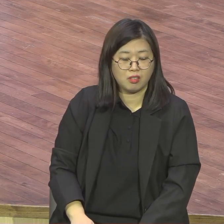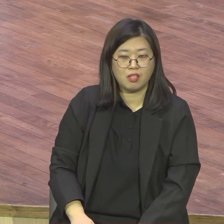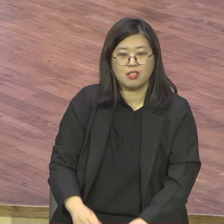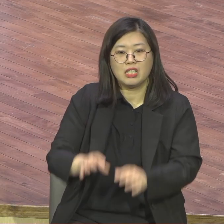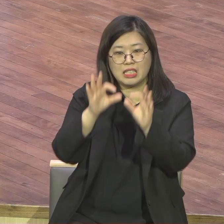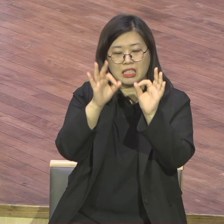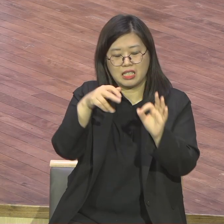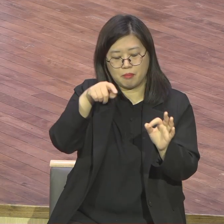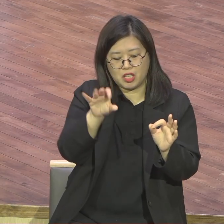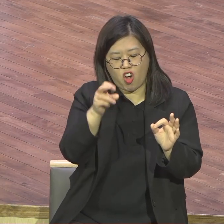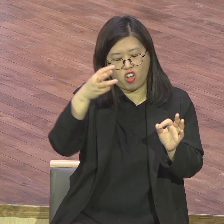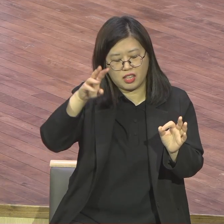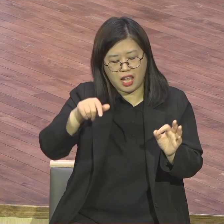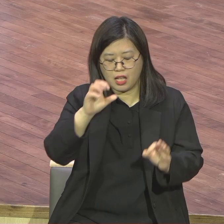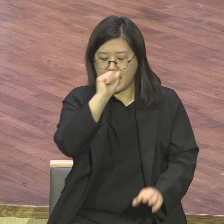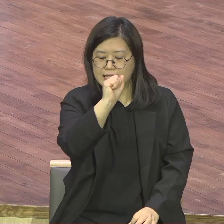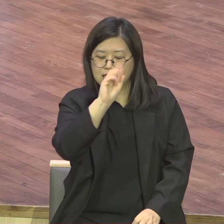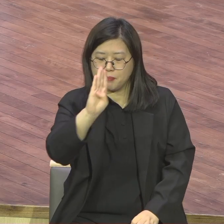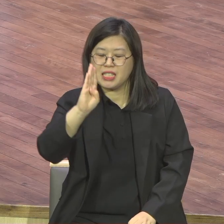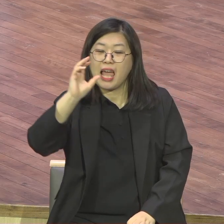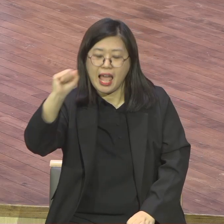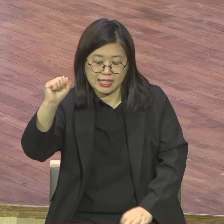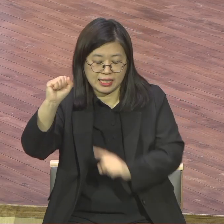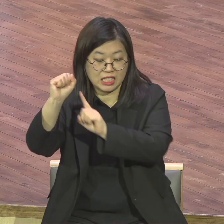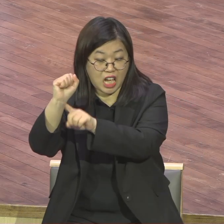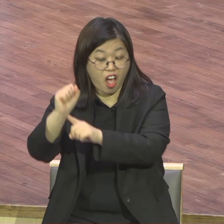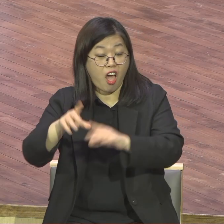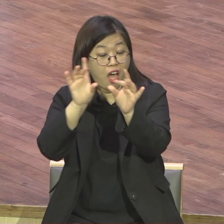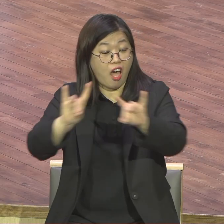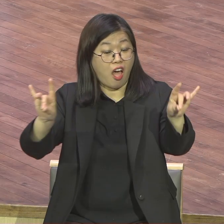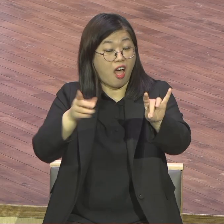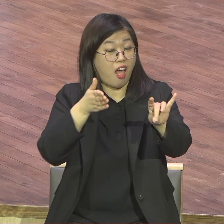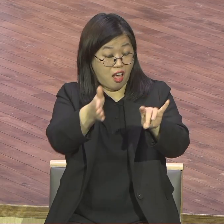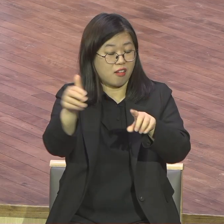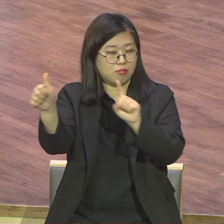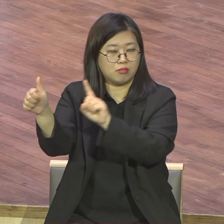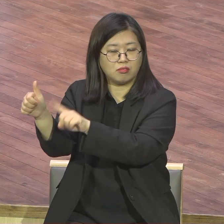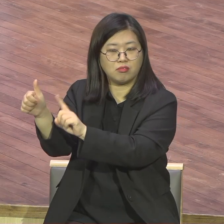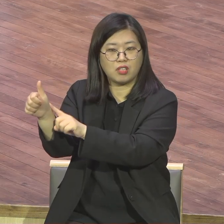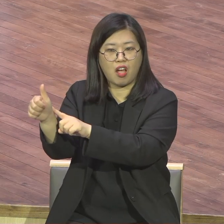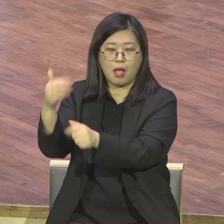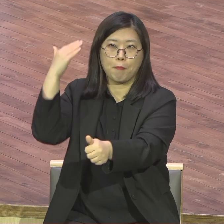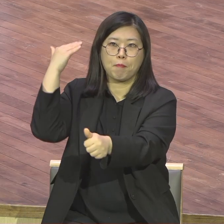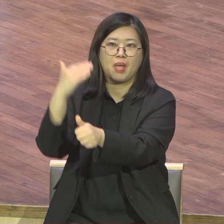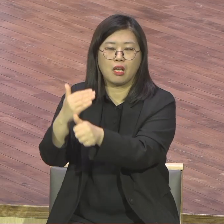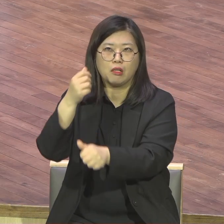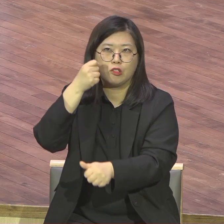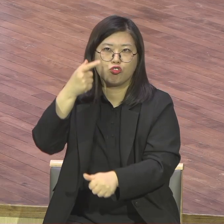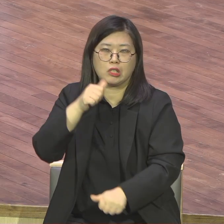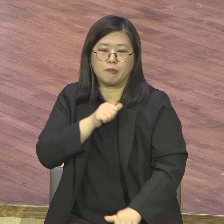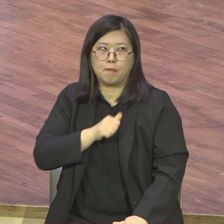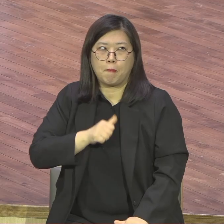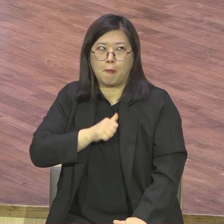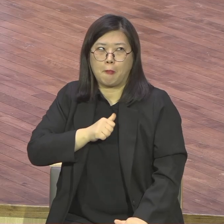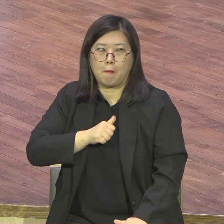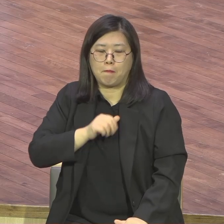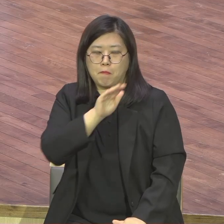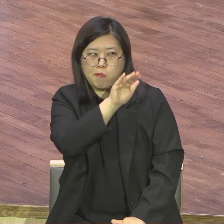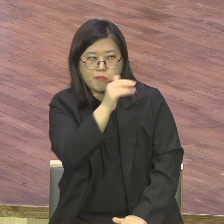앉았다가 모사님 성교. 성교. 성교. 방송 성교사를 보내주세요. 가라. 저는요. 사람 아셔야 하지